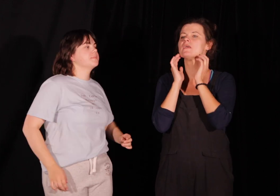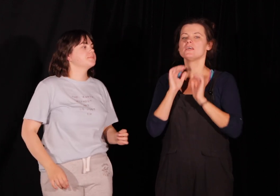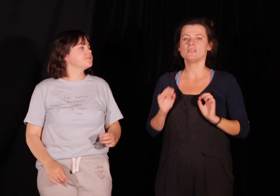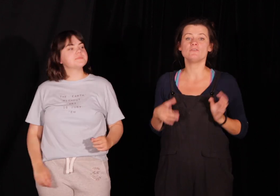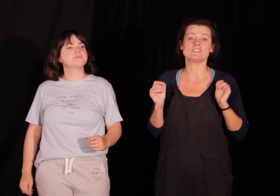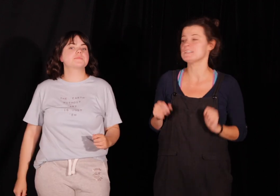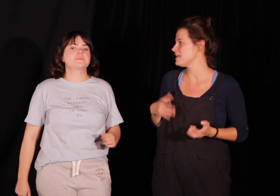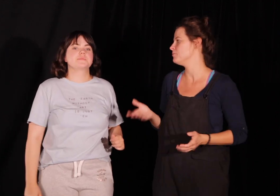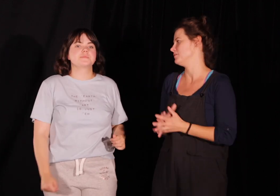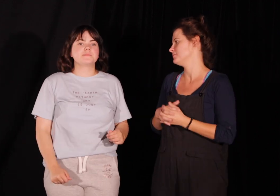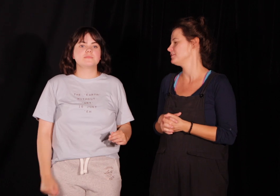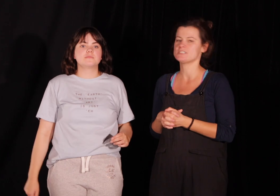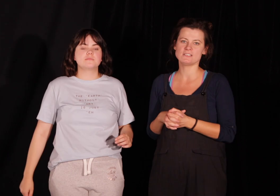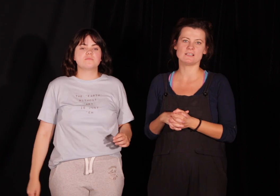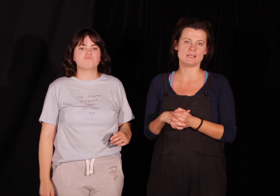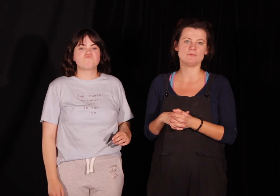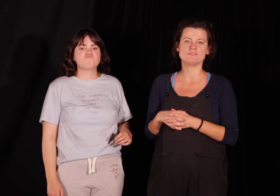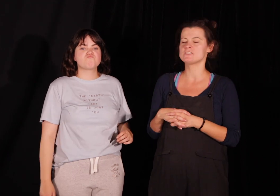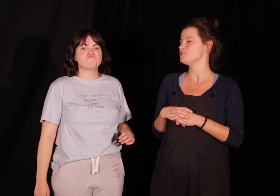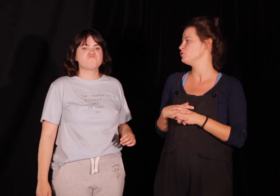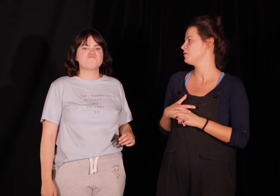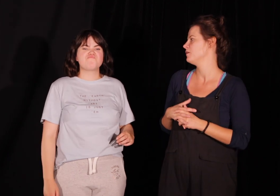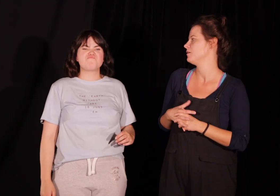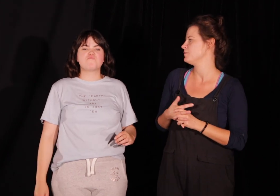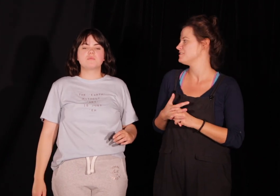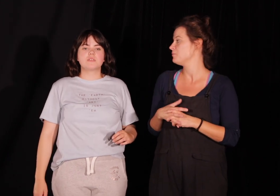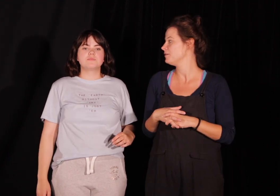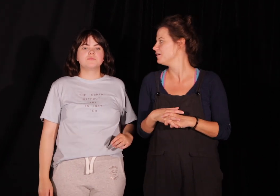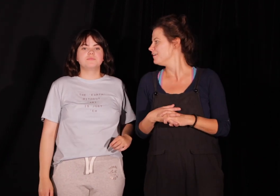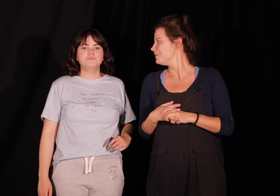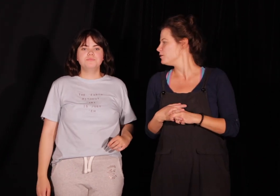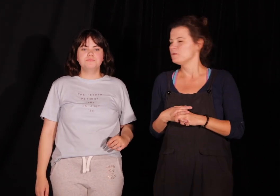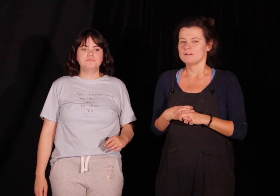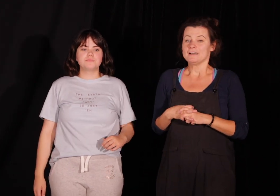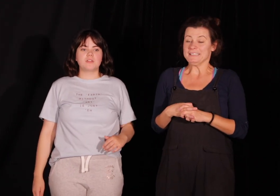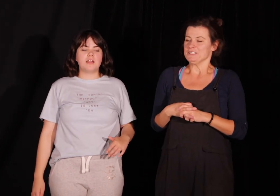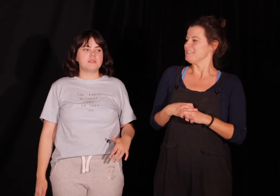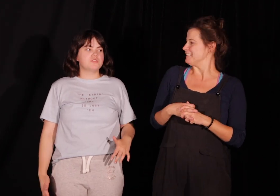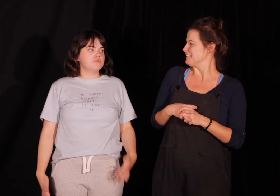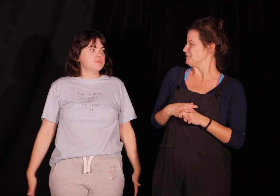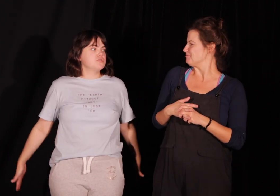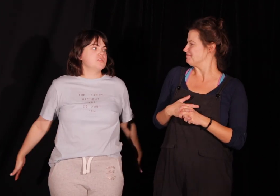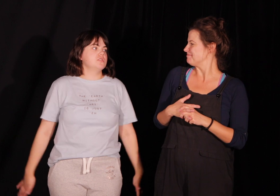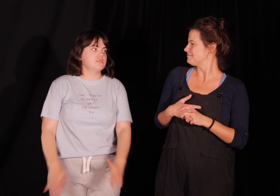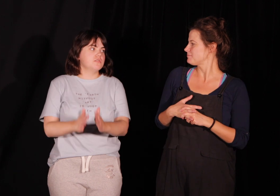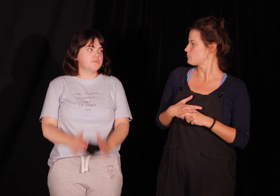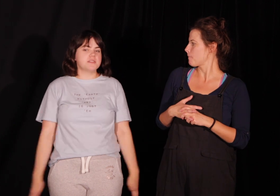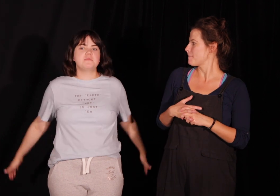I właśnie te zęby, te nieszczęsne zęby, nie wszystkie dzieci lubią myć zęby. Ale nie potrzebujemy szczoteczki do tego tym razem,